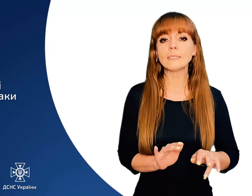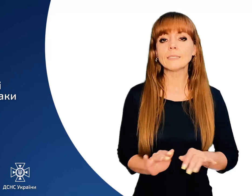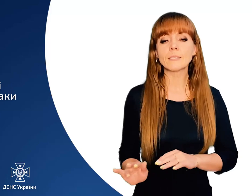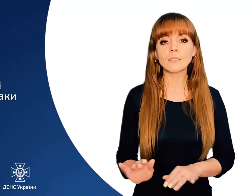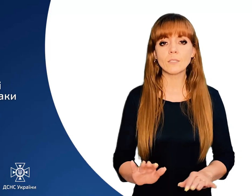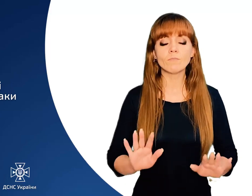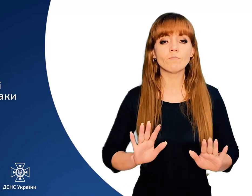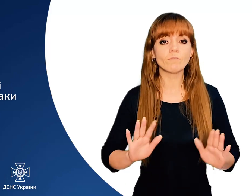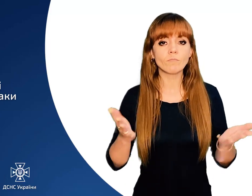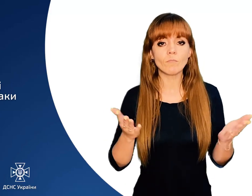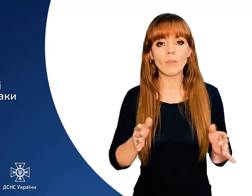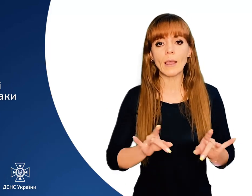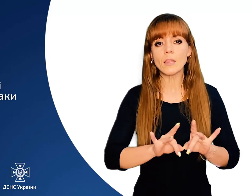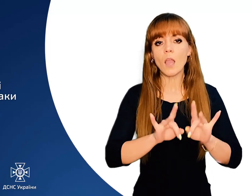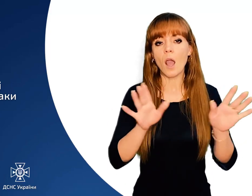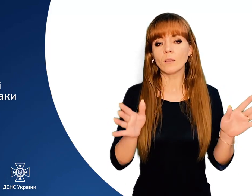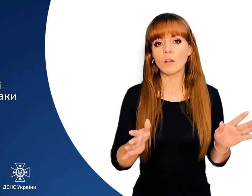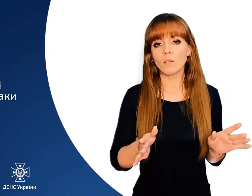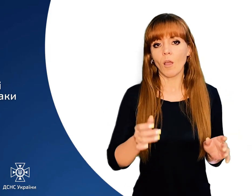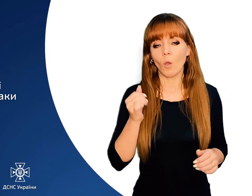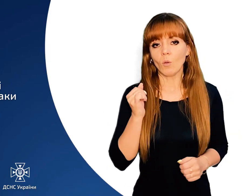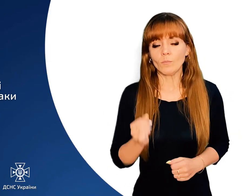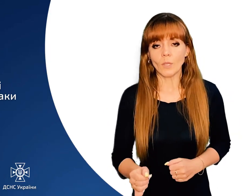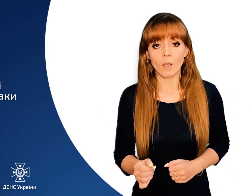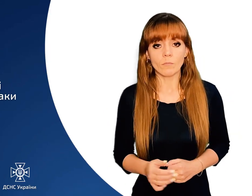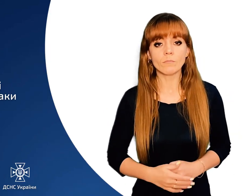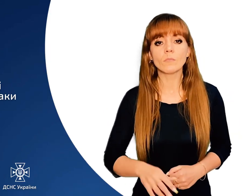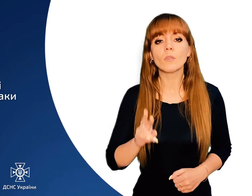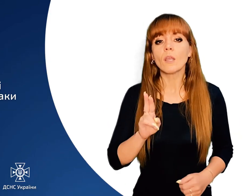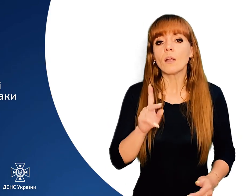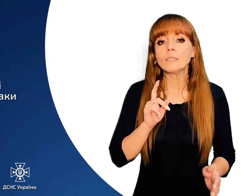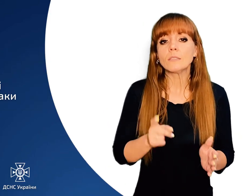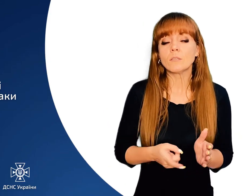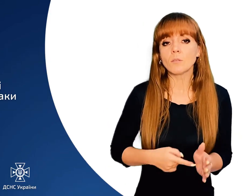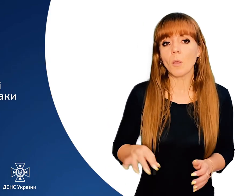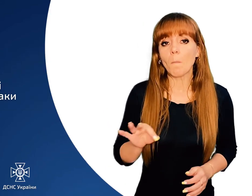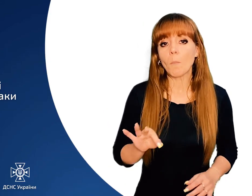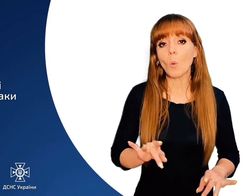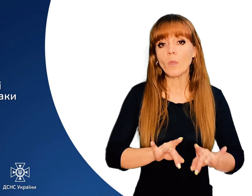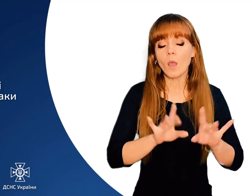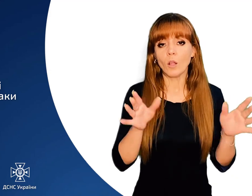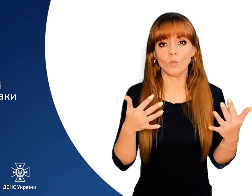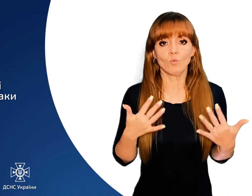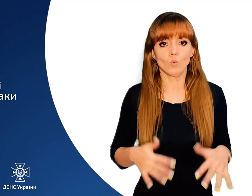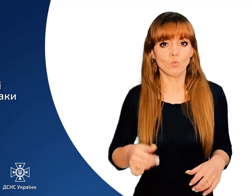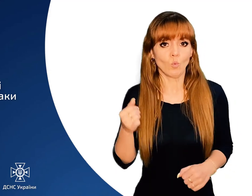Дії у разі ядерної атаки Як дізнатися про ядерний удар?